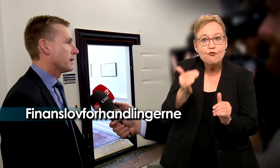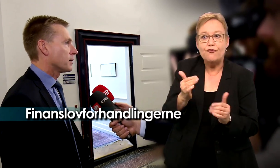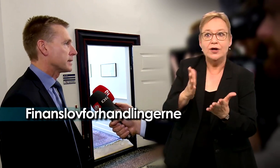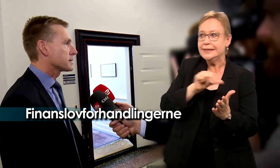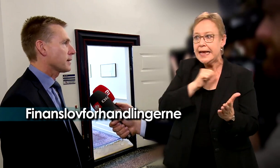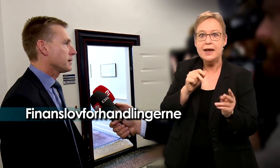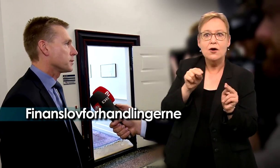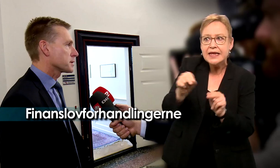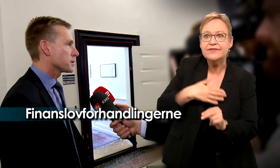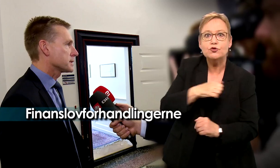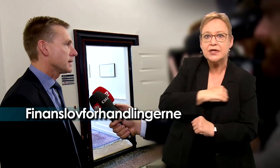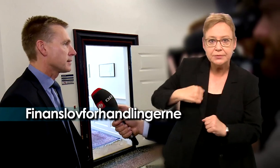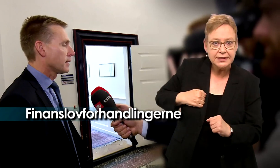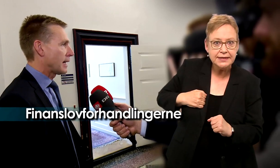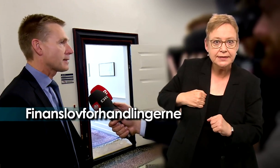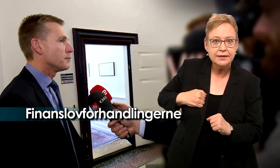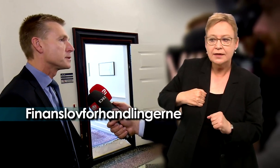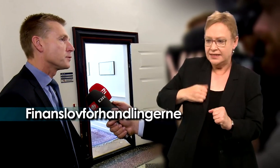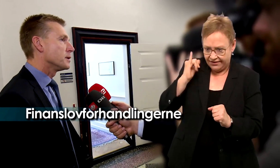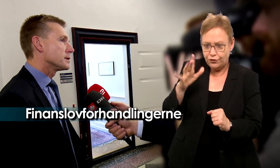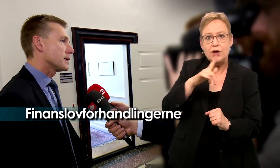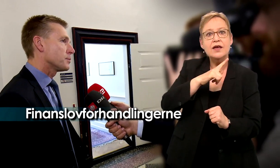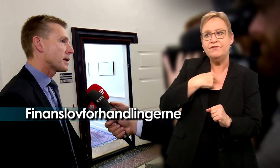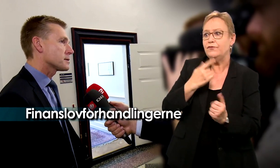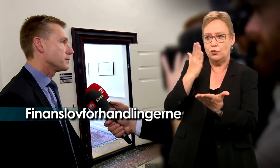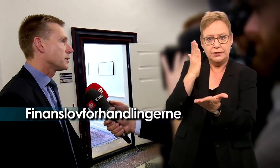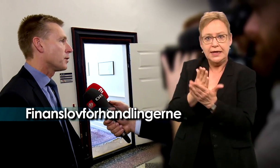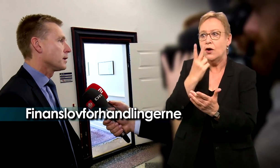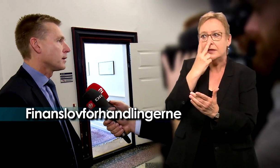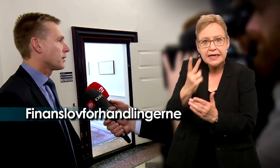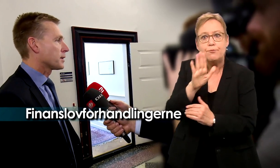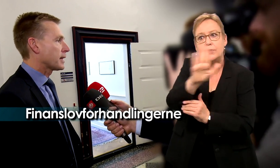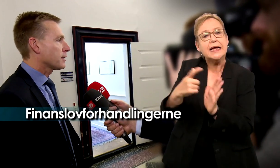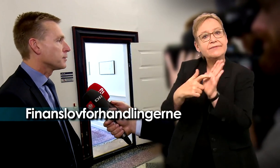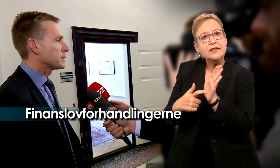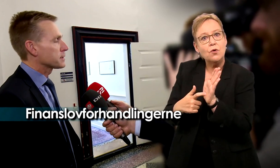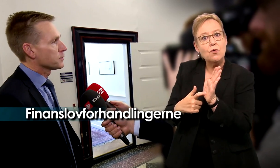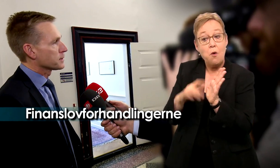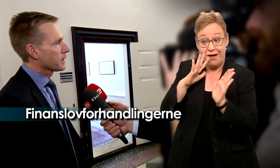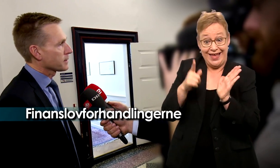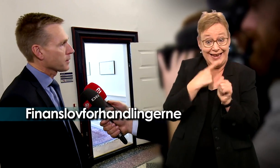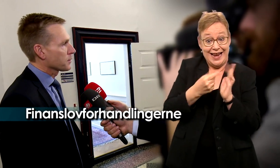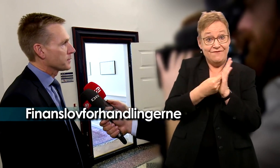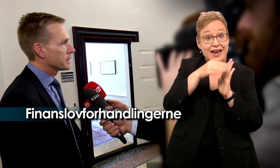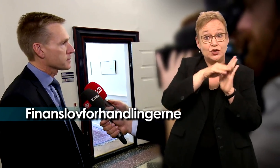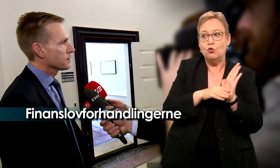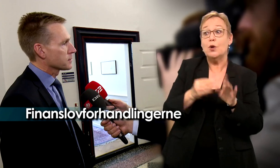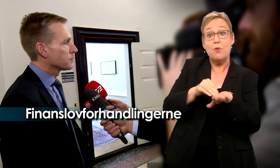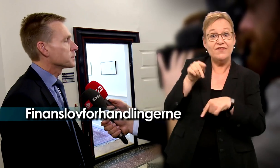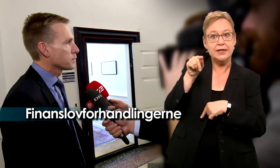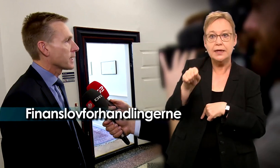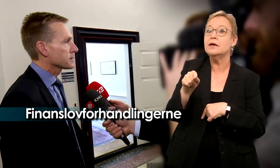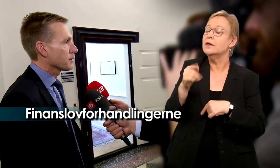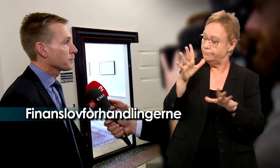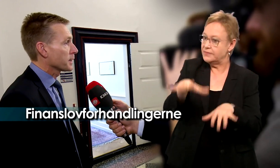og deltage i vores demokrati, at der vil vi selvfølgelig se på deres civilkår. Og når der er noget i finansloven, der rykker ved det, så